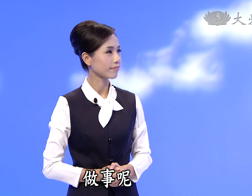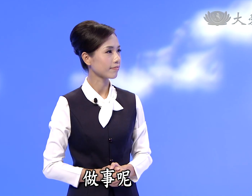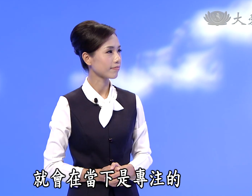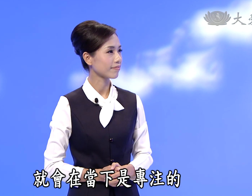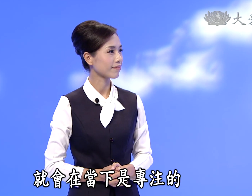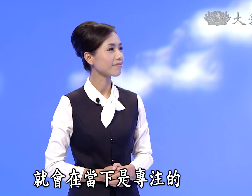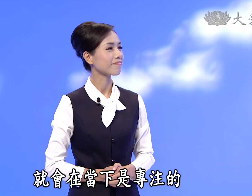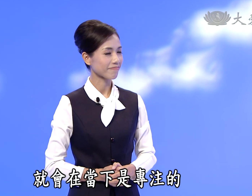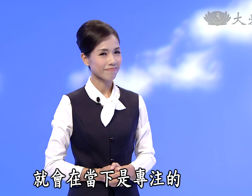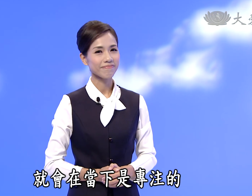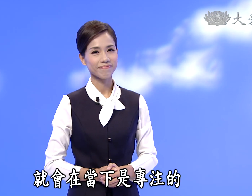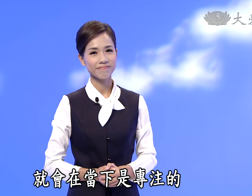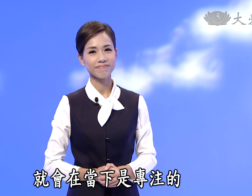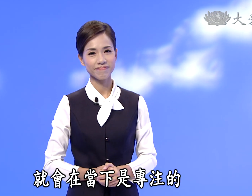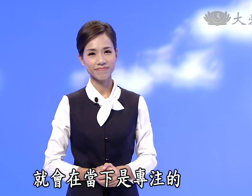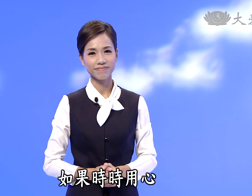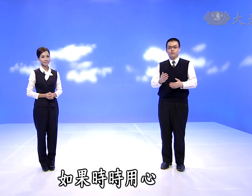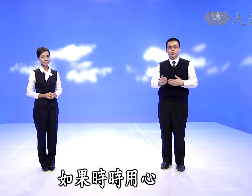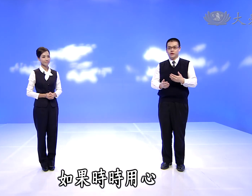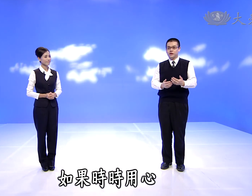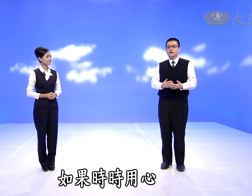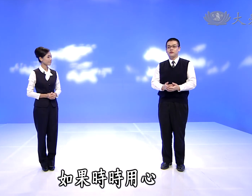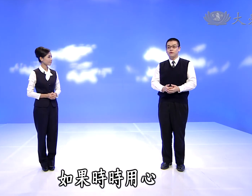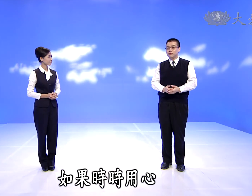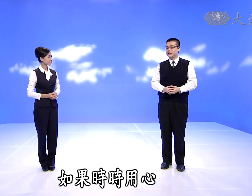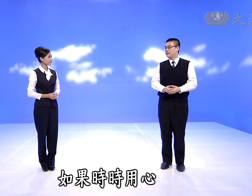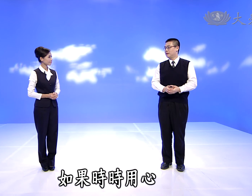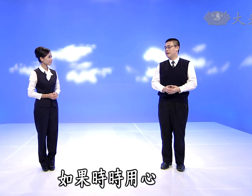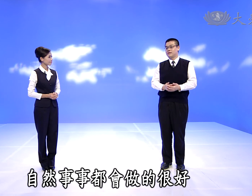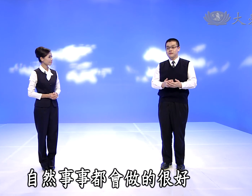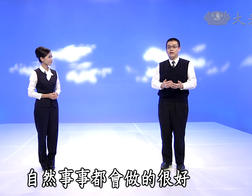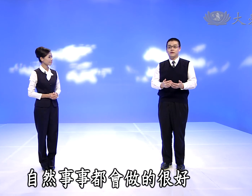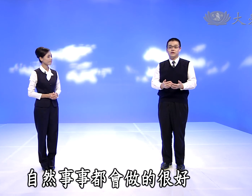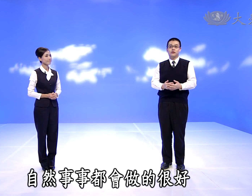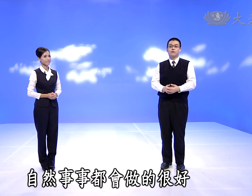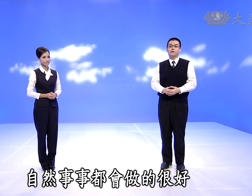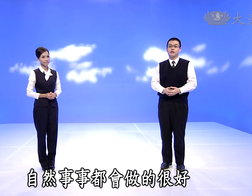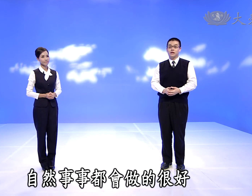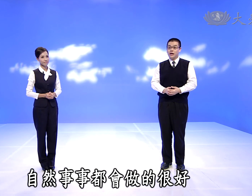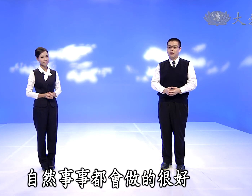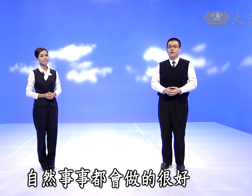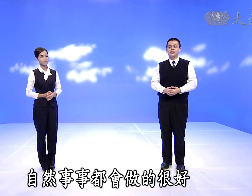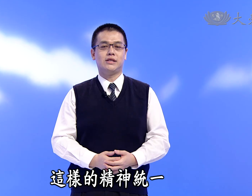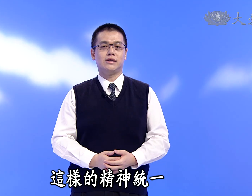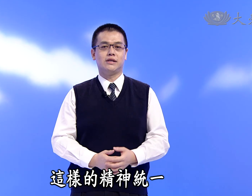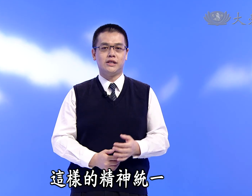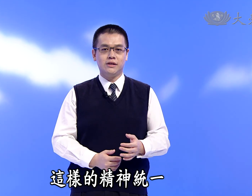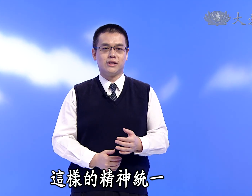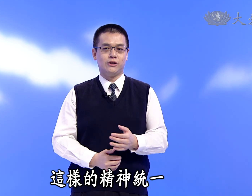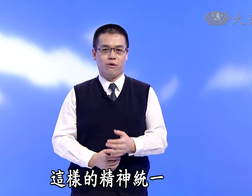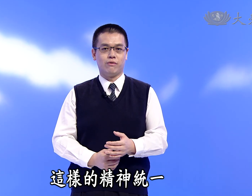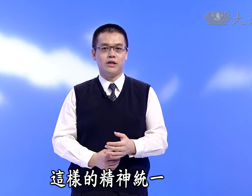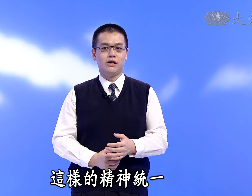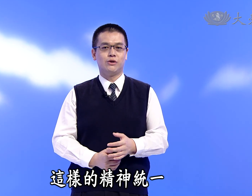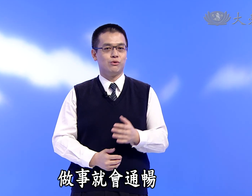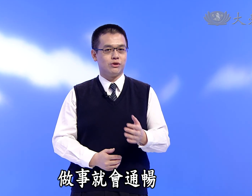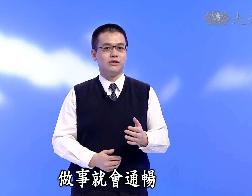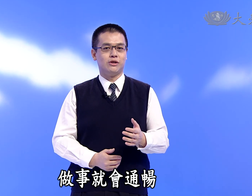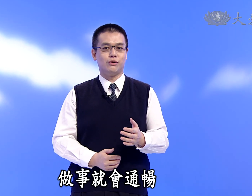就会在当下是专注的如果实施用心自然事实都会做得很好这样的精神统一做事就会